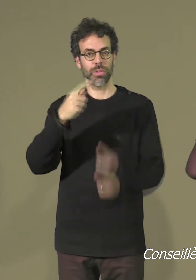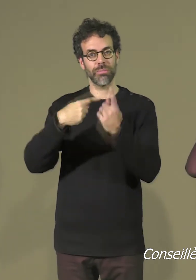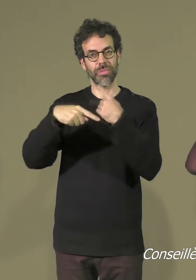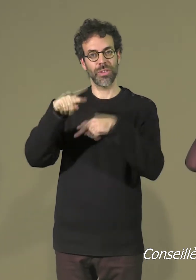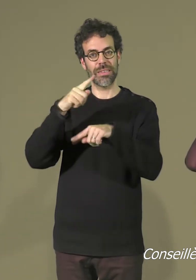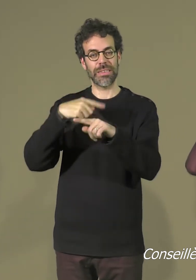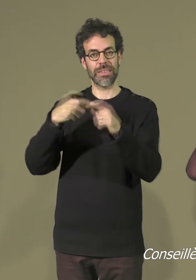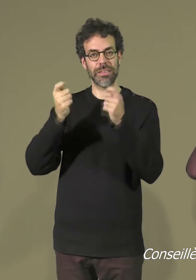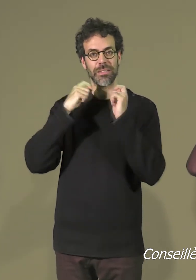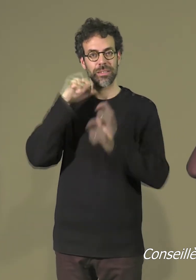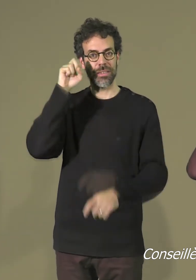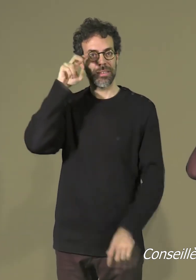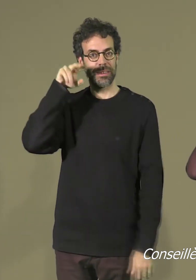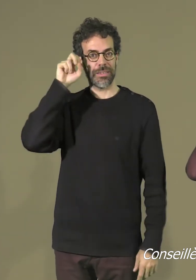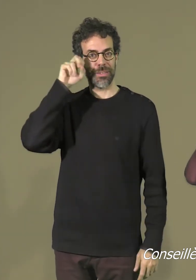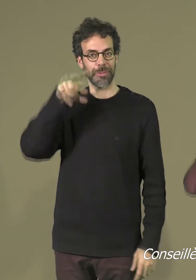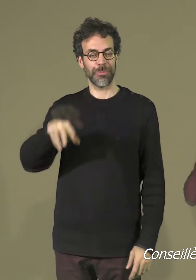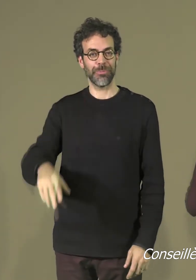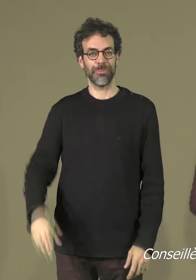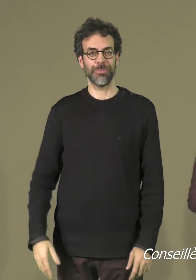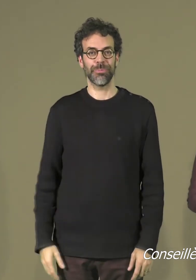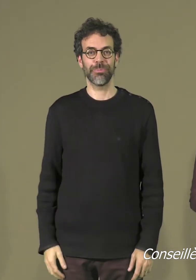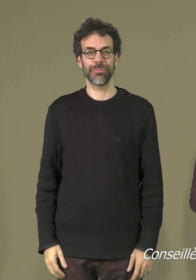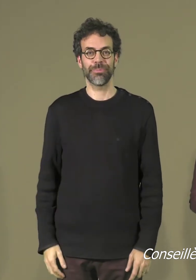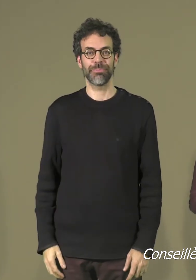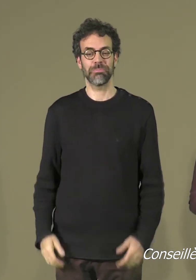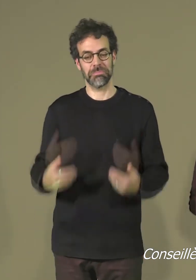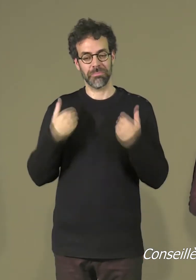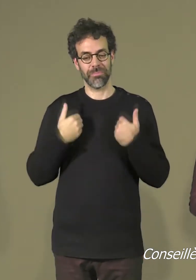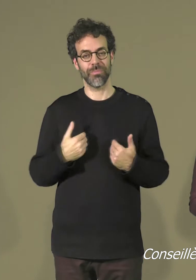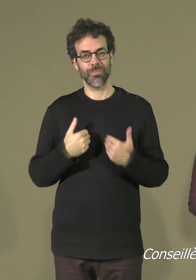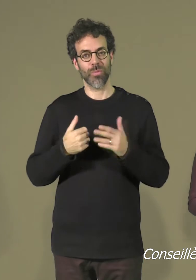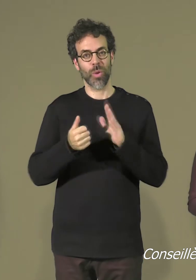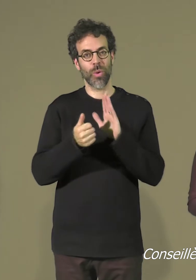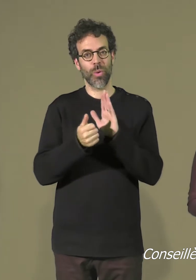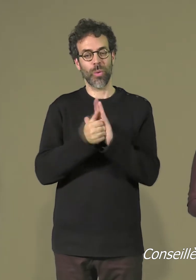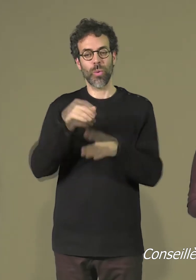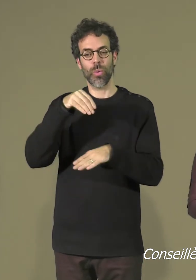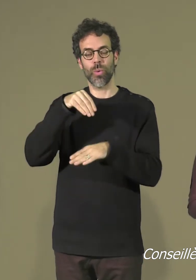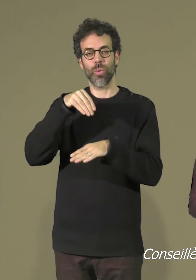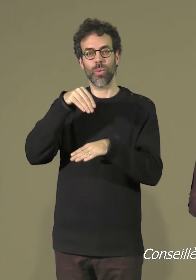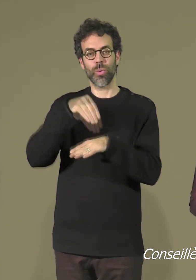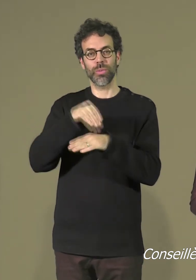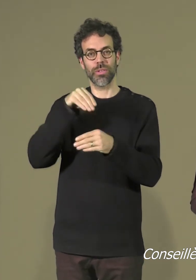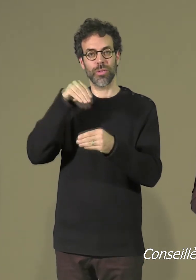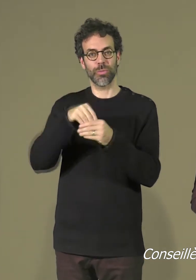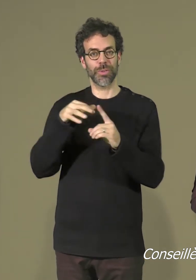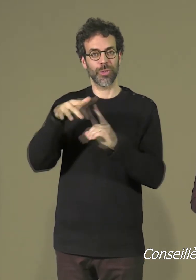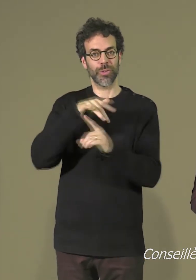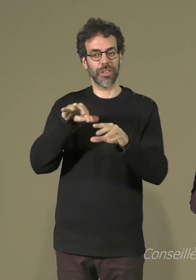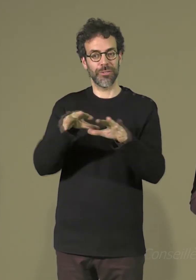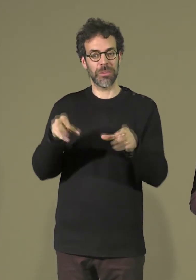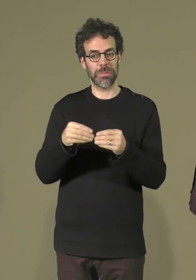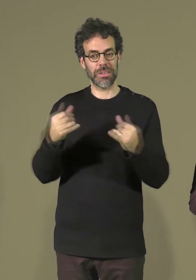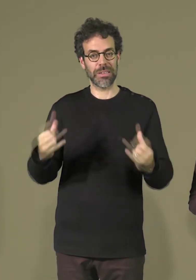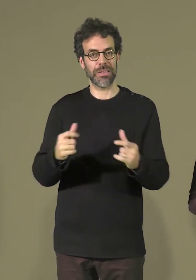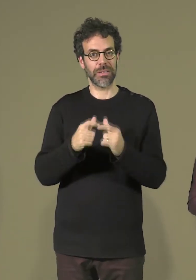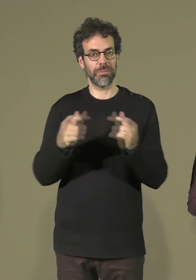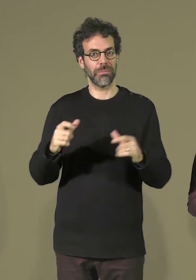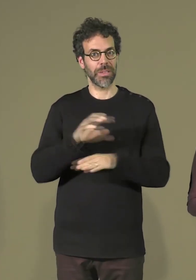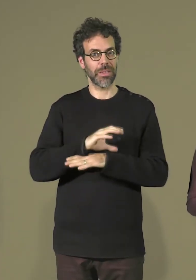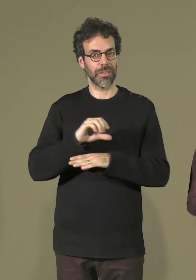mon signe est Lise, je suis conseillère en économie sociale familiale au CEFDA.